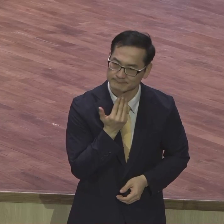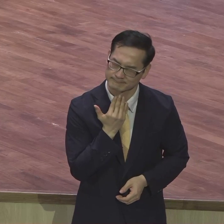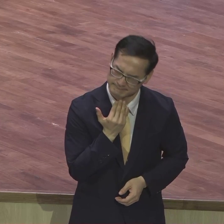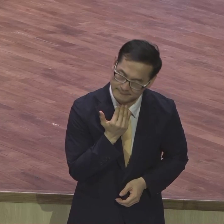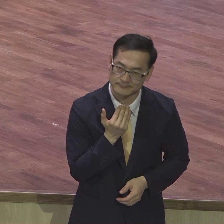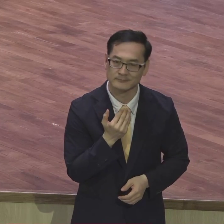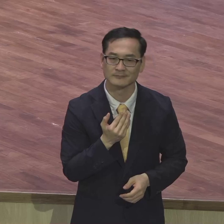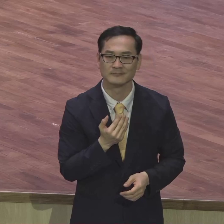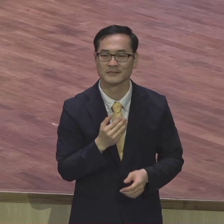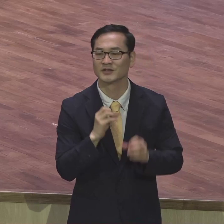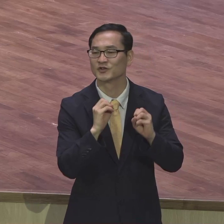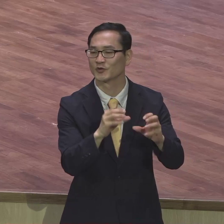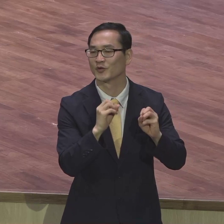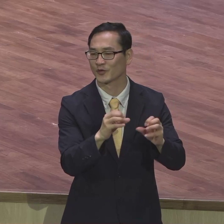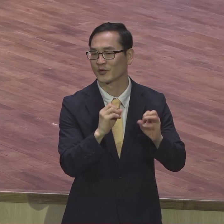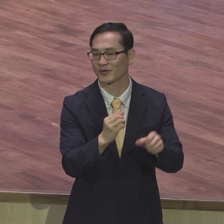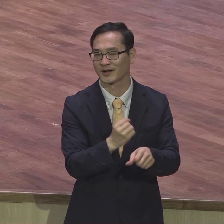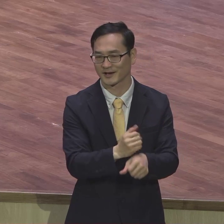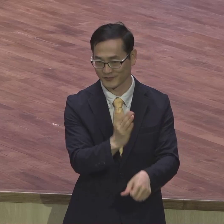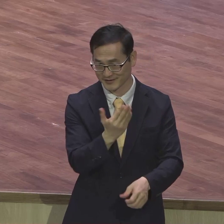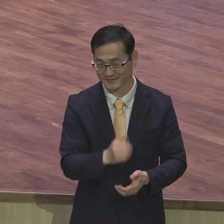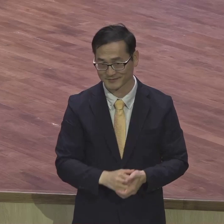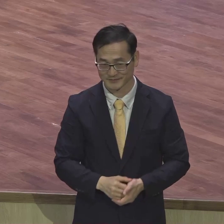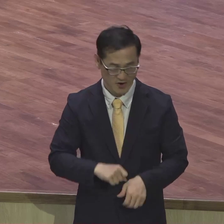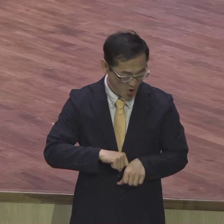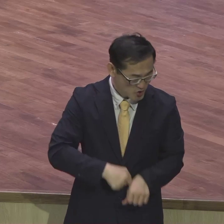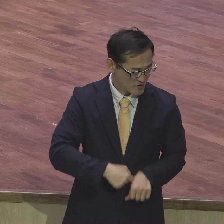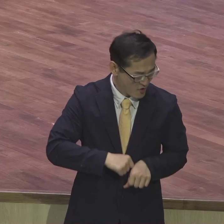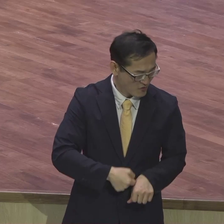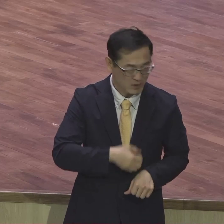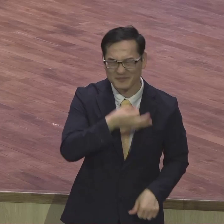되어집니다. 억지로 하려는 게 힘들지. 되어집니다.